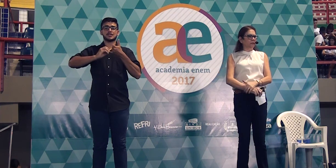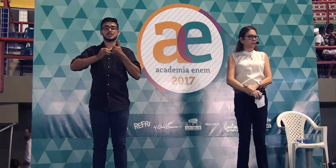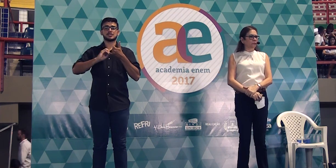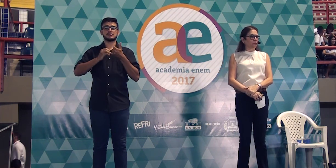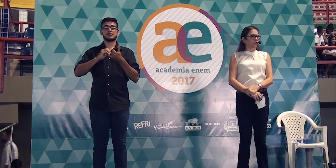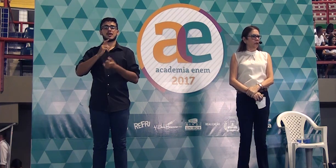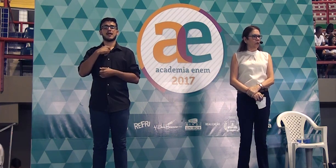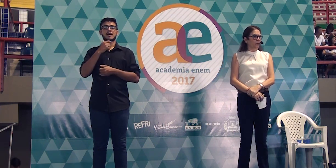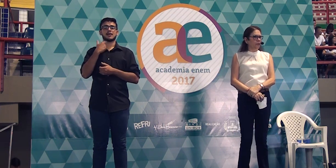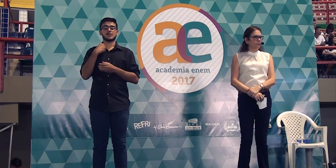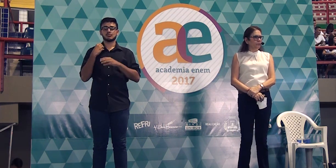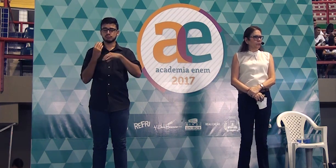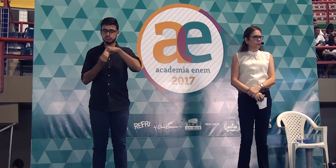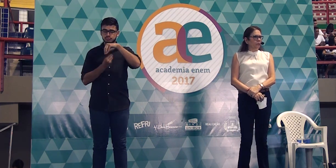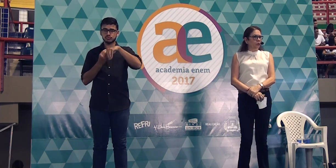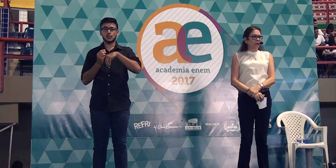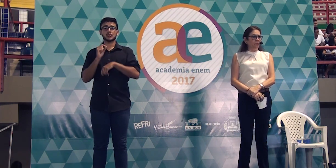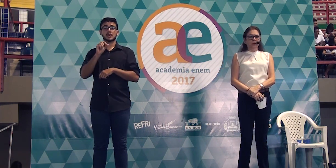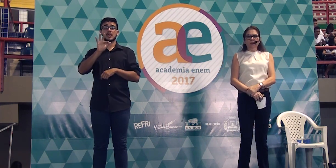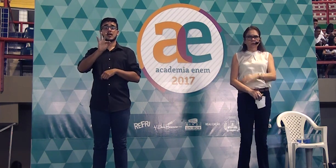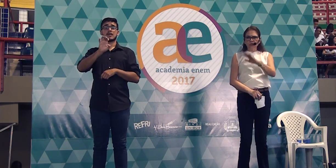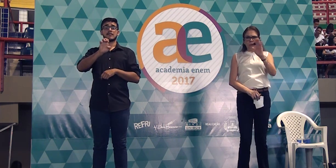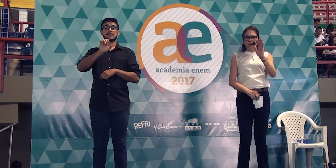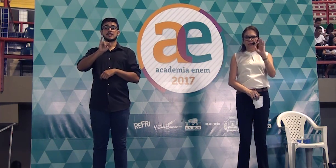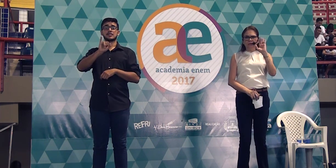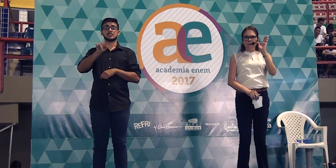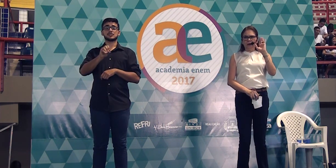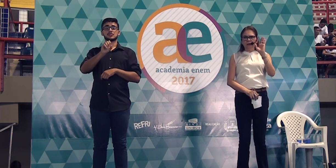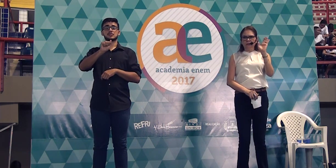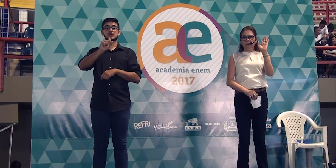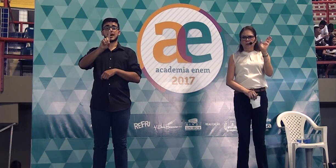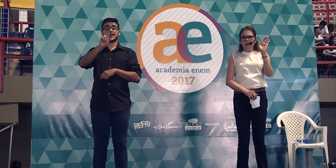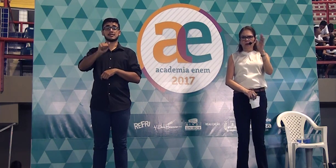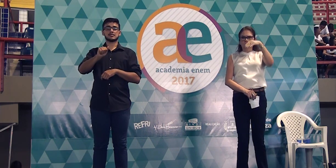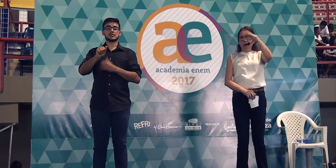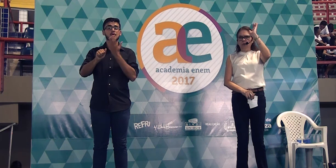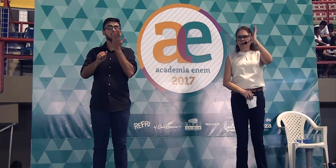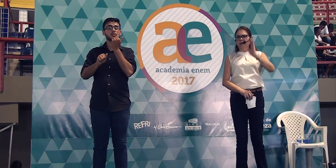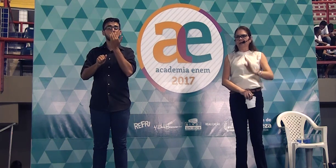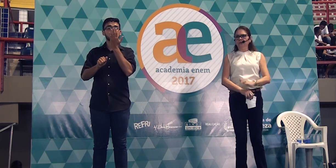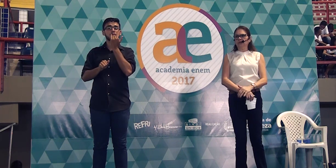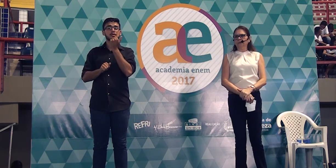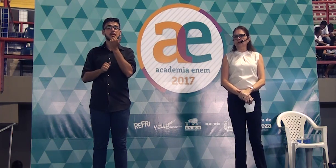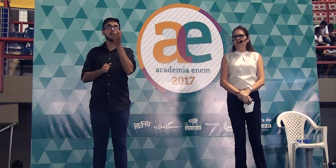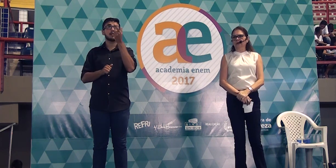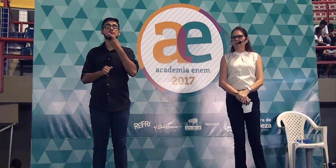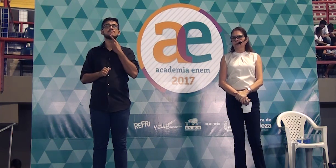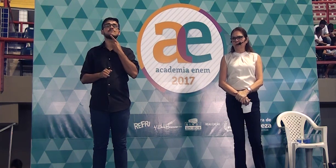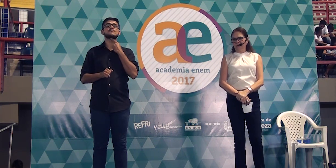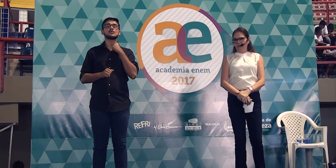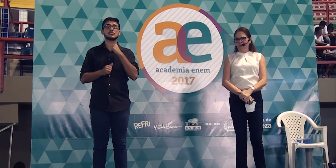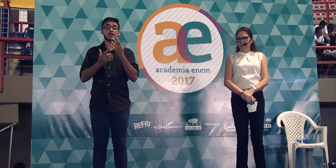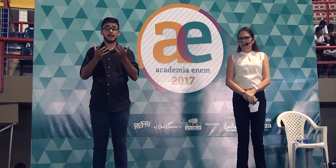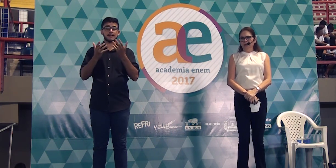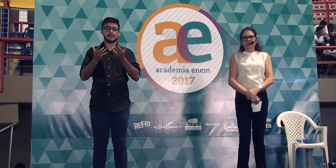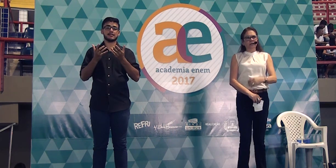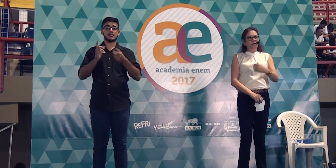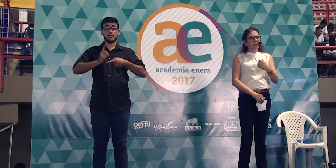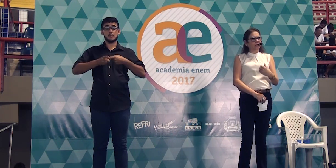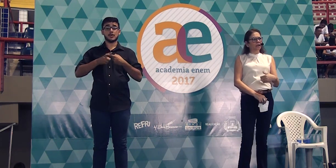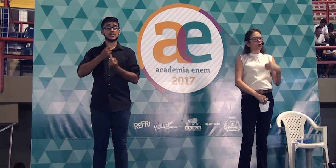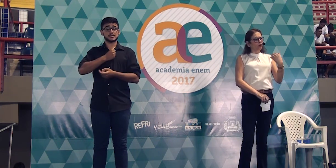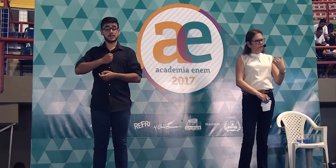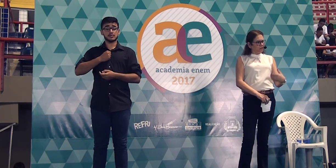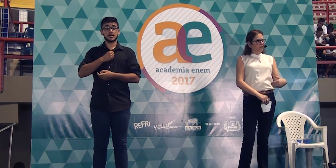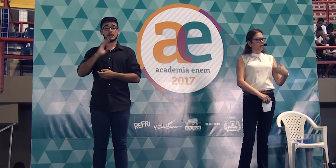uma feijoada para o filho comer. Por quê? Porque ele não suportava mais comer a comida lá do time do lugar onde ele morava. E